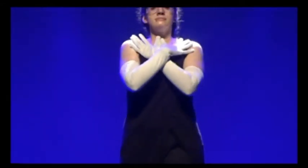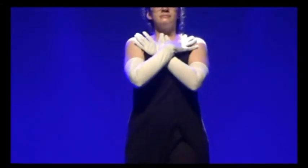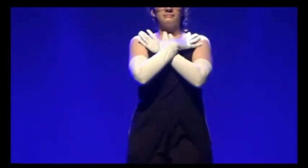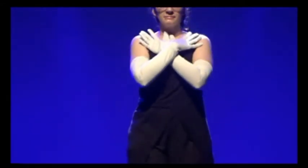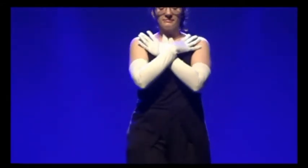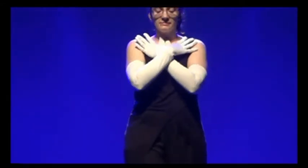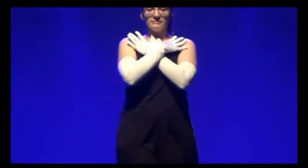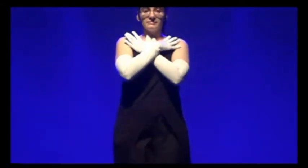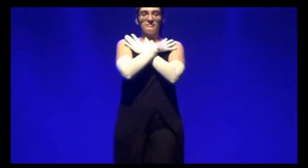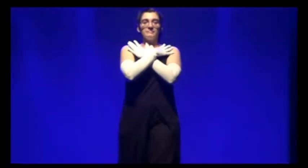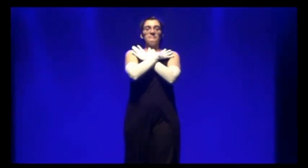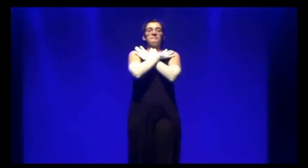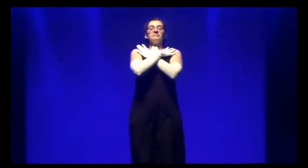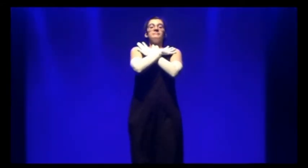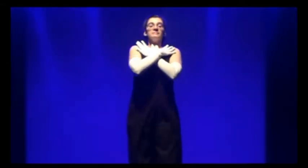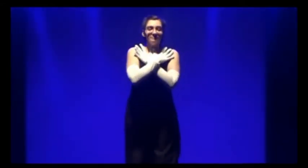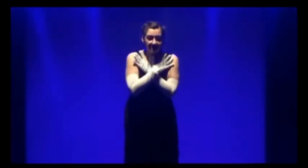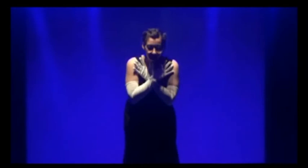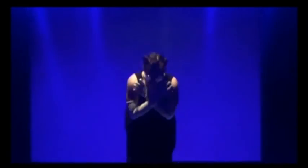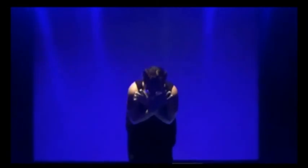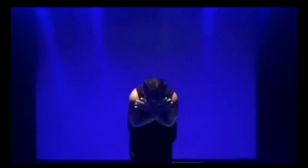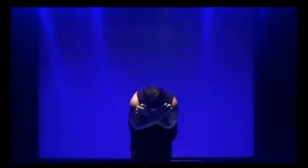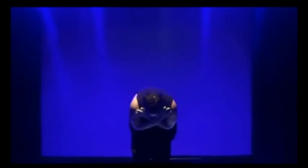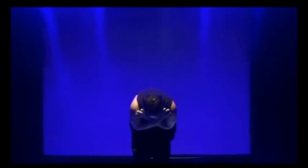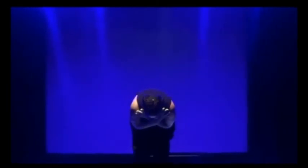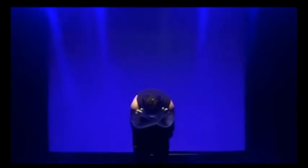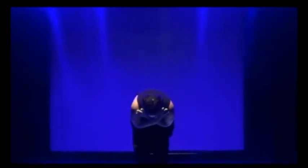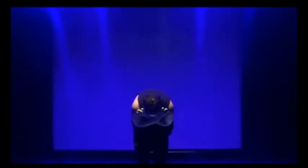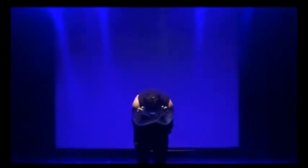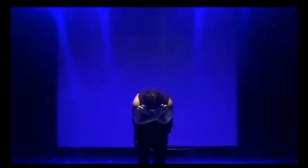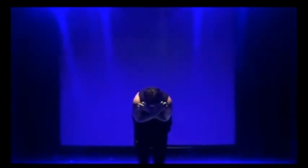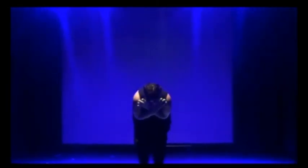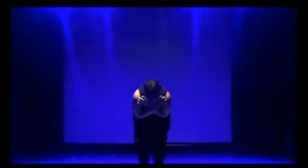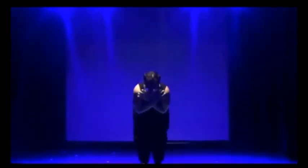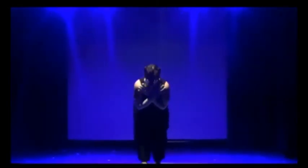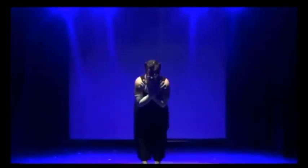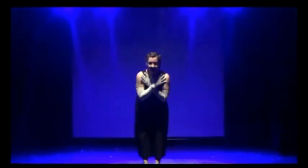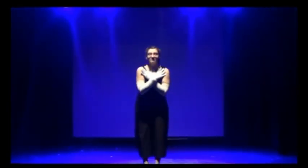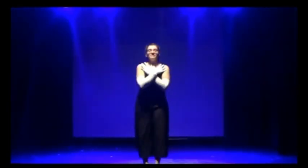je ne regrette rien, car mes joies, aujourd'hui,